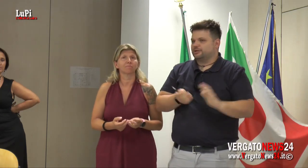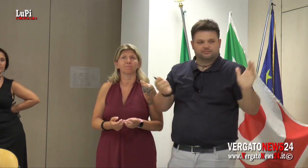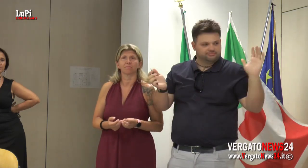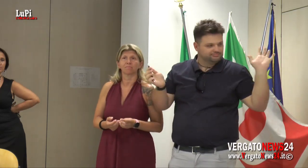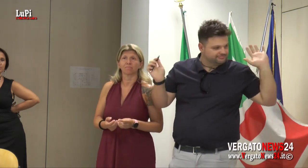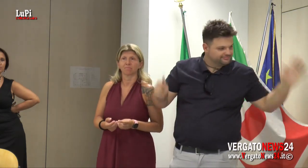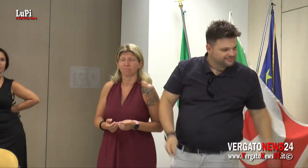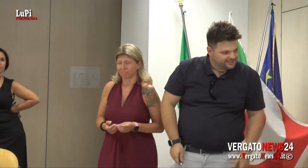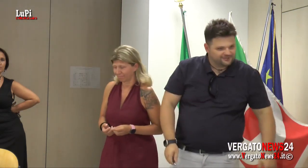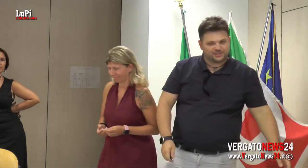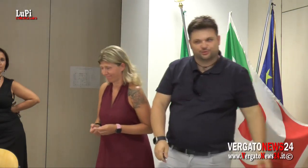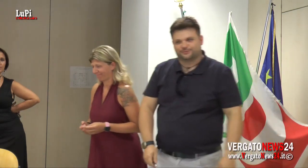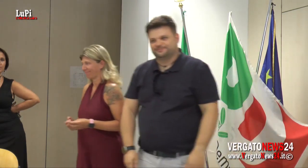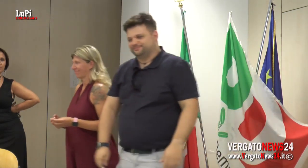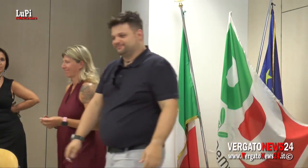'intervento.